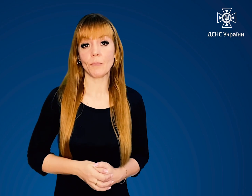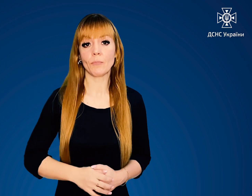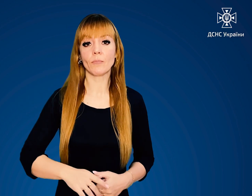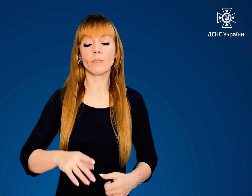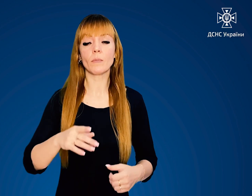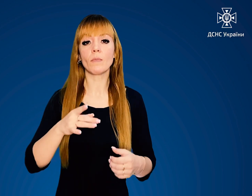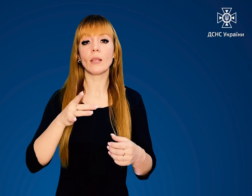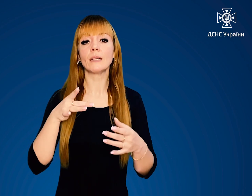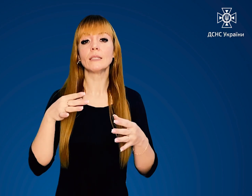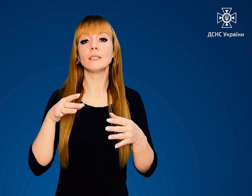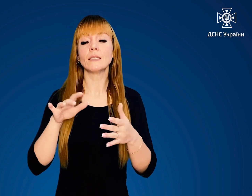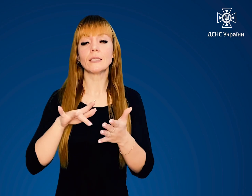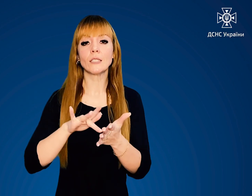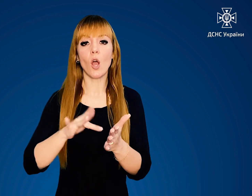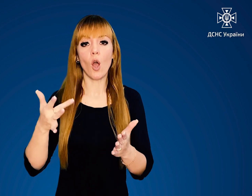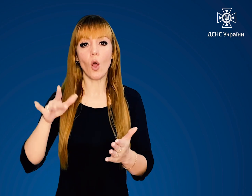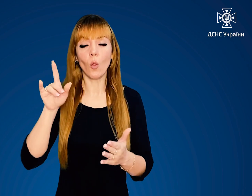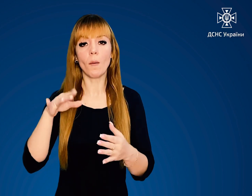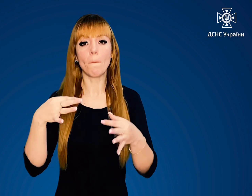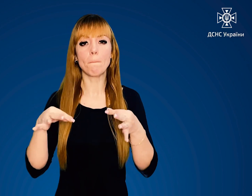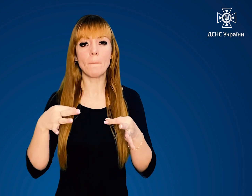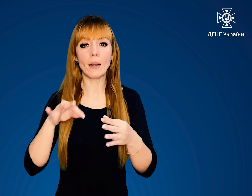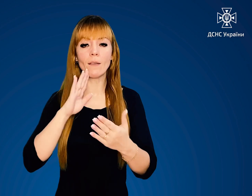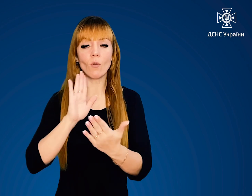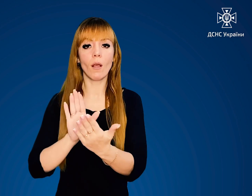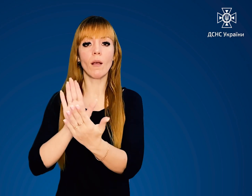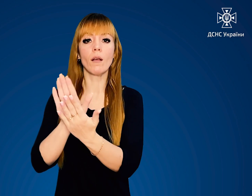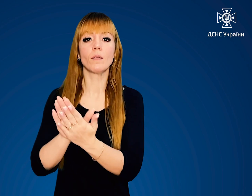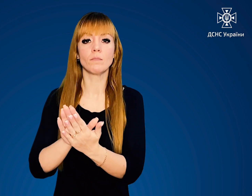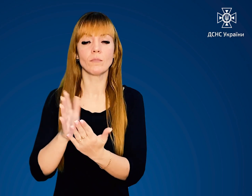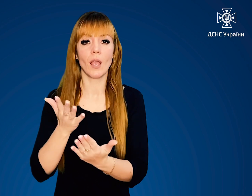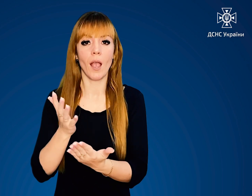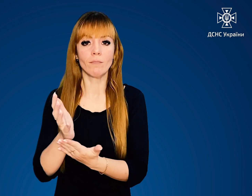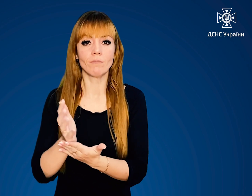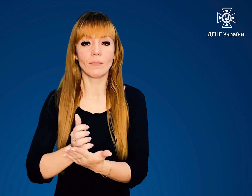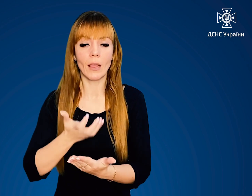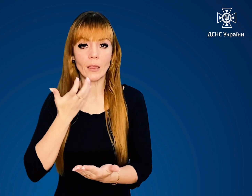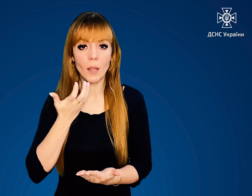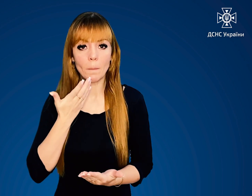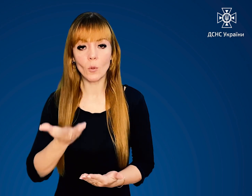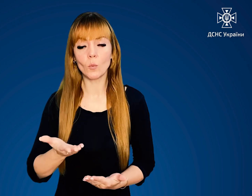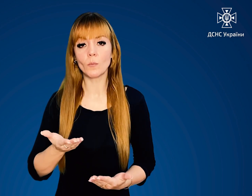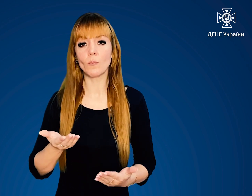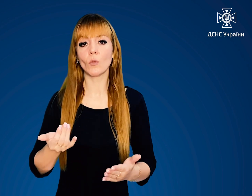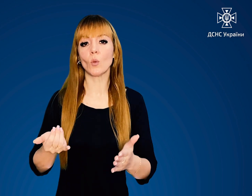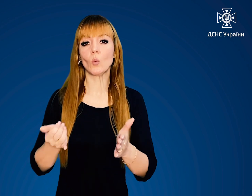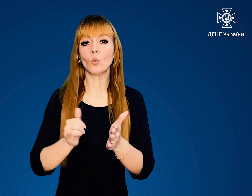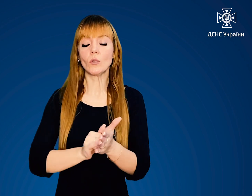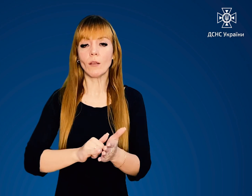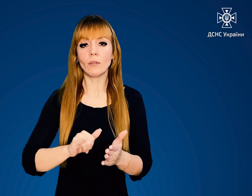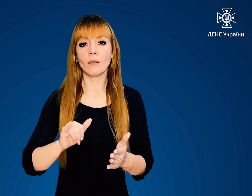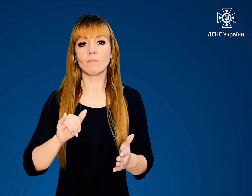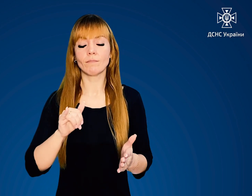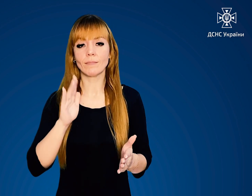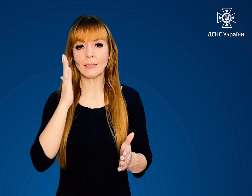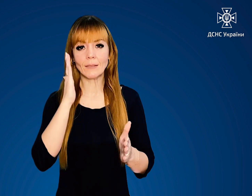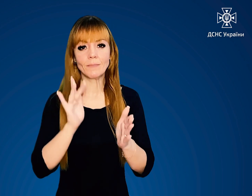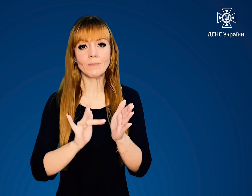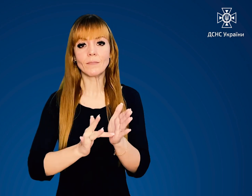Наклейте на скло вікон плівку, що зберігає тепло Встановіть тепловідбивний